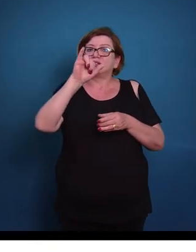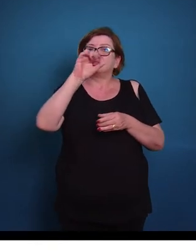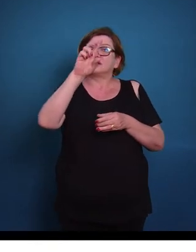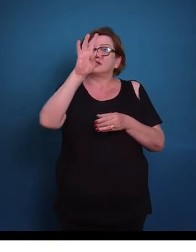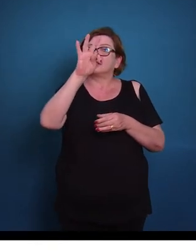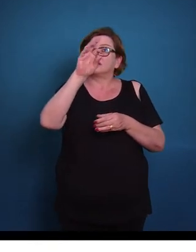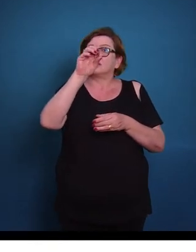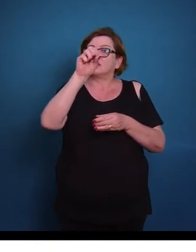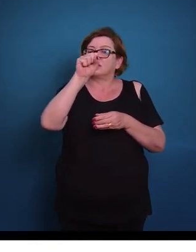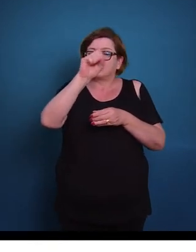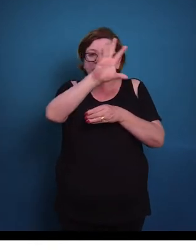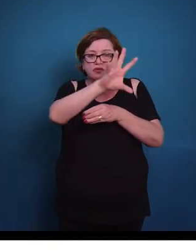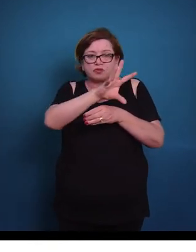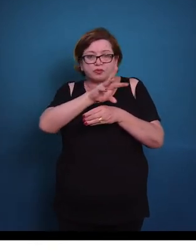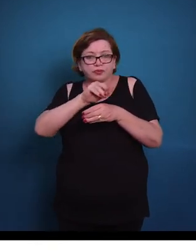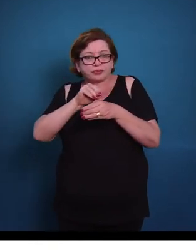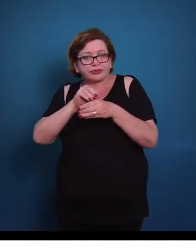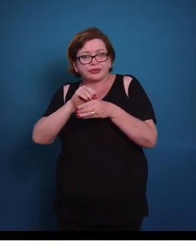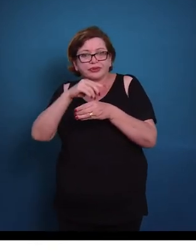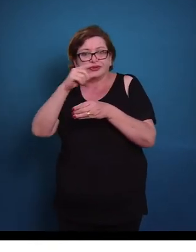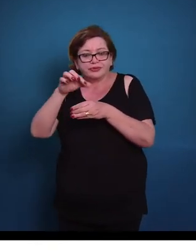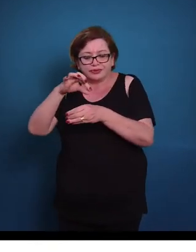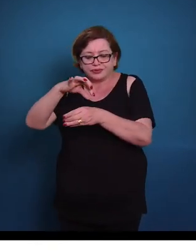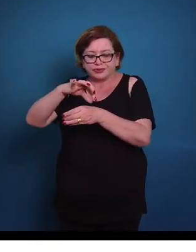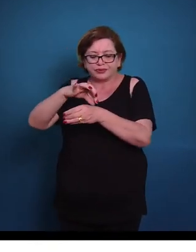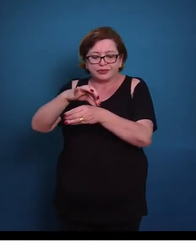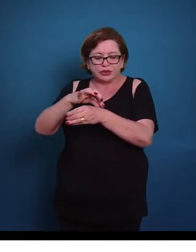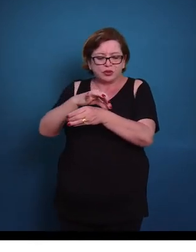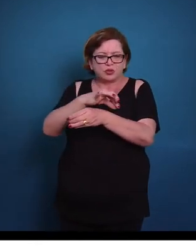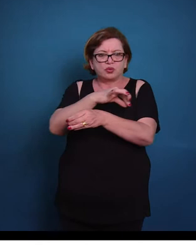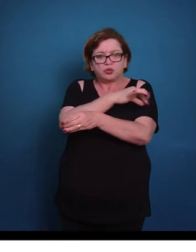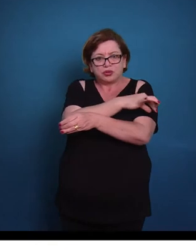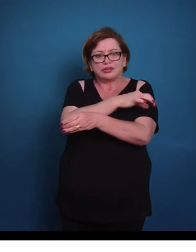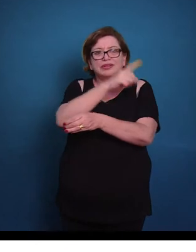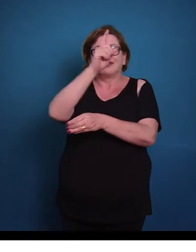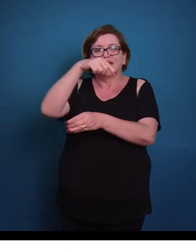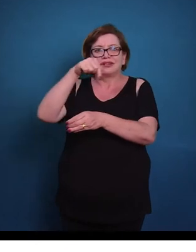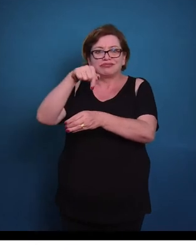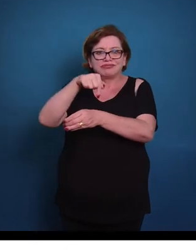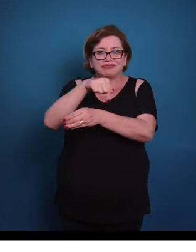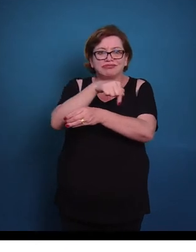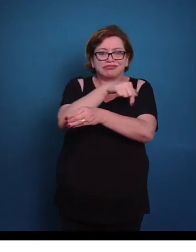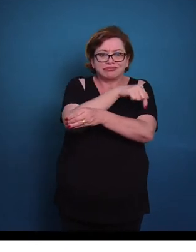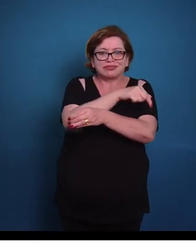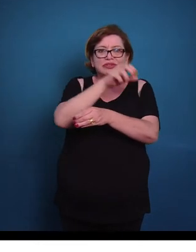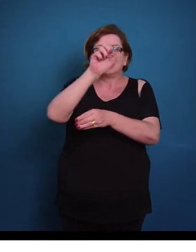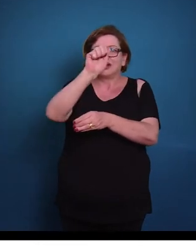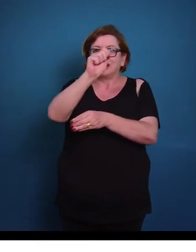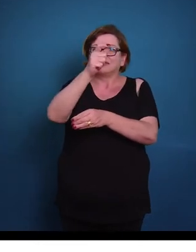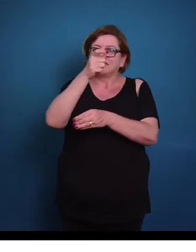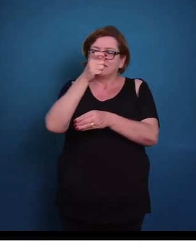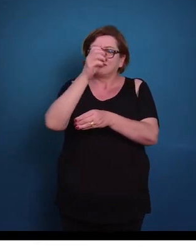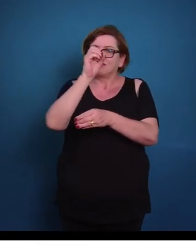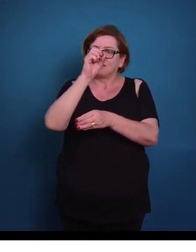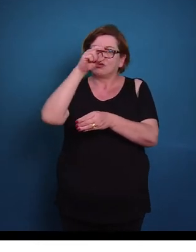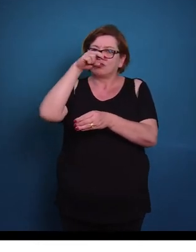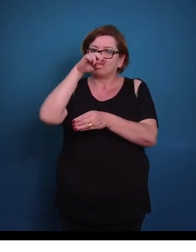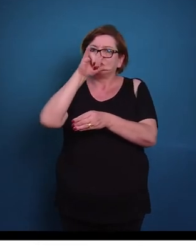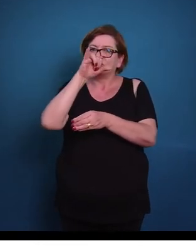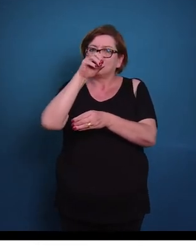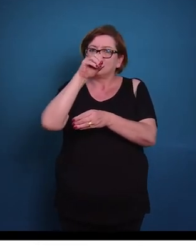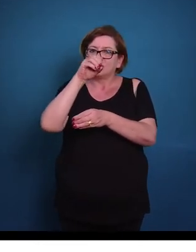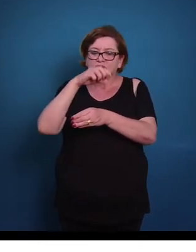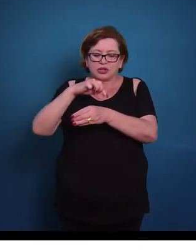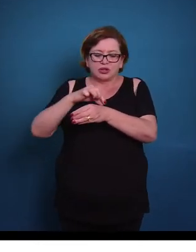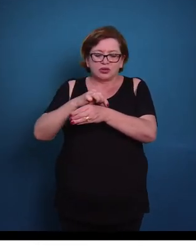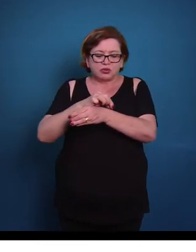recepção do sinal. Posteriormente nós temos um prolongamento do citoplasma, que nós chamamos de axônio, e esse axônio